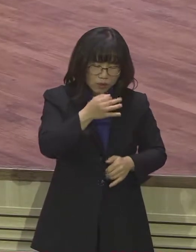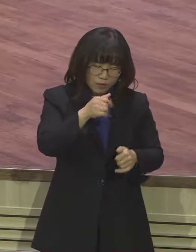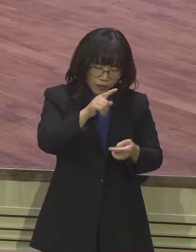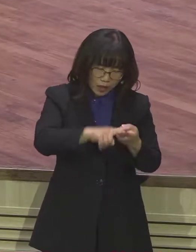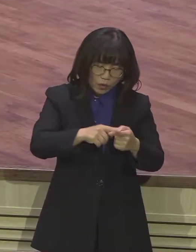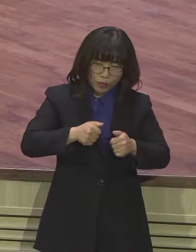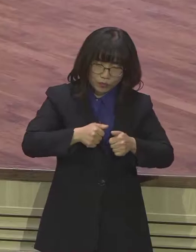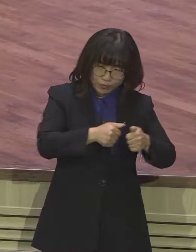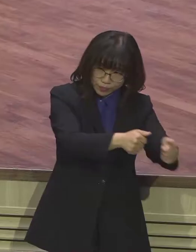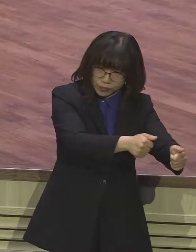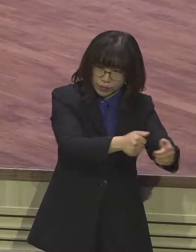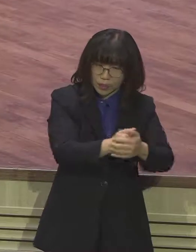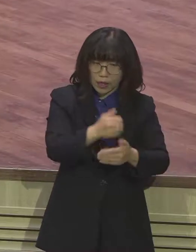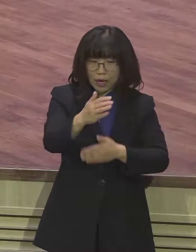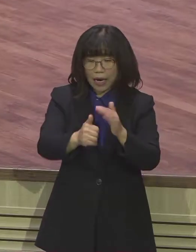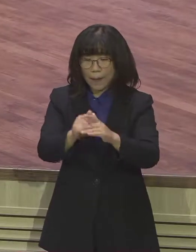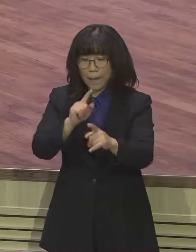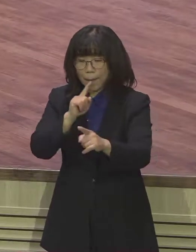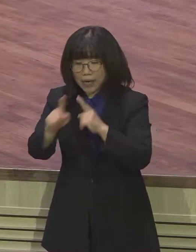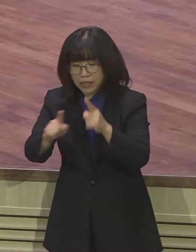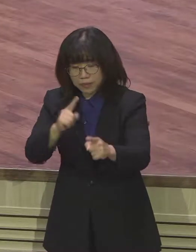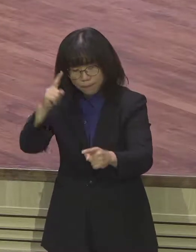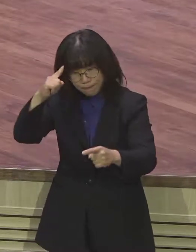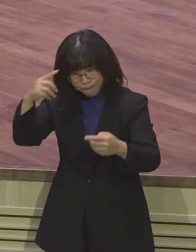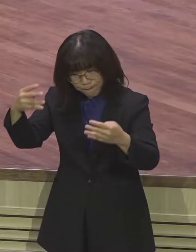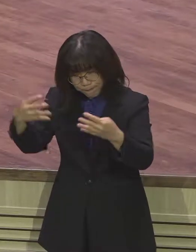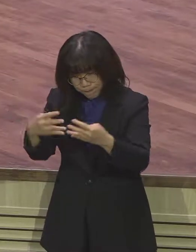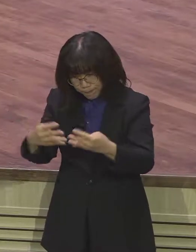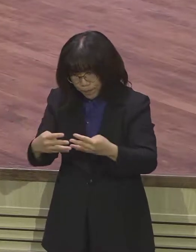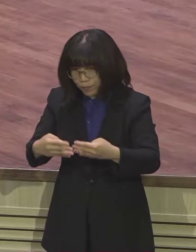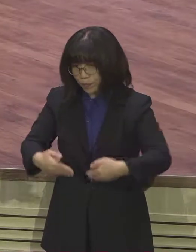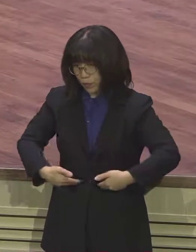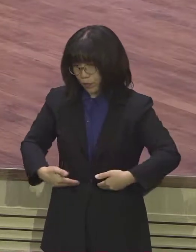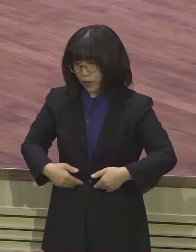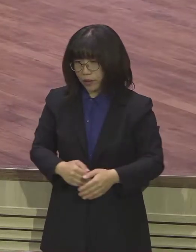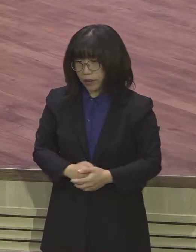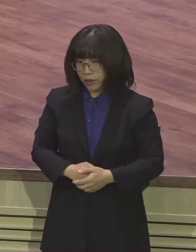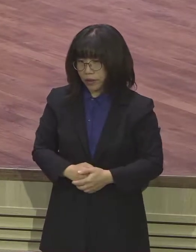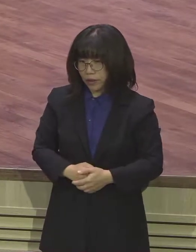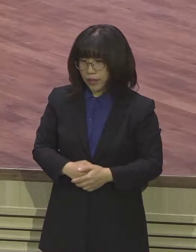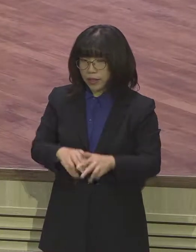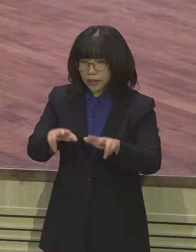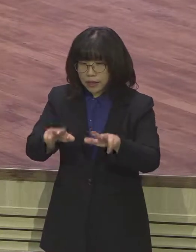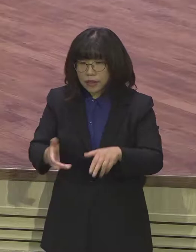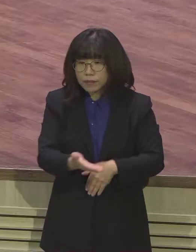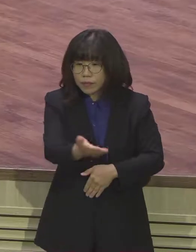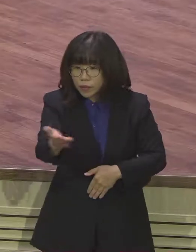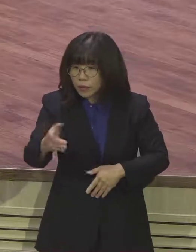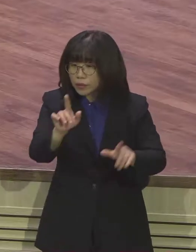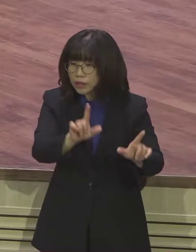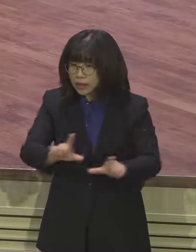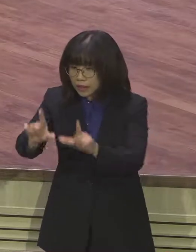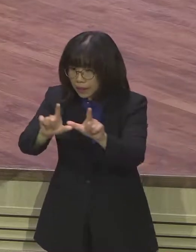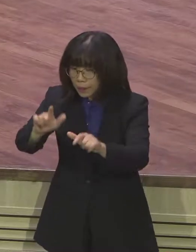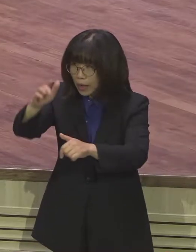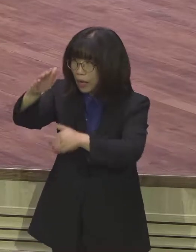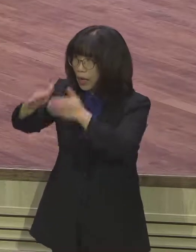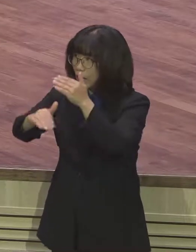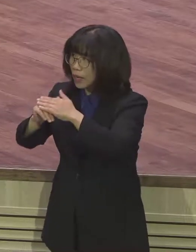하나님 말씀에 적절하지 않으면 지금은 사실은 괜찮을 수 있습니다. 지금은 당장 무너지지 않을 수 있지만 시간이 가면 갈수록